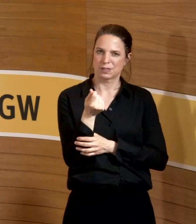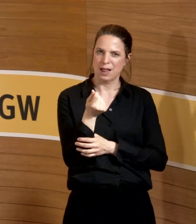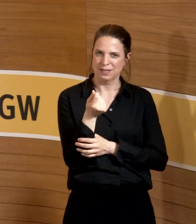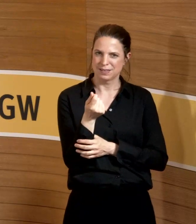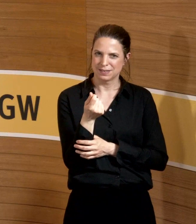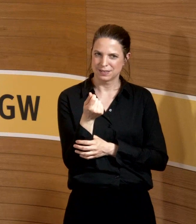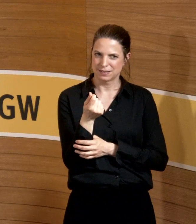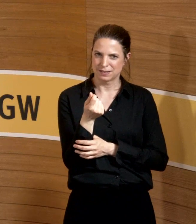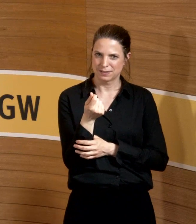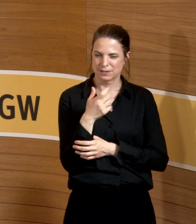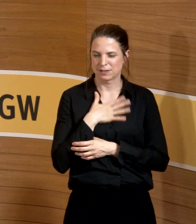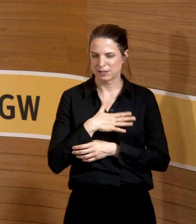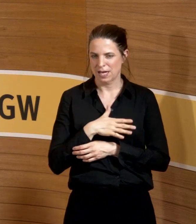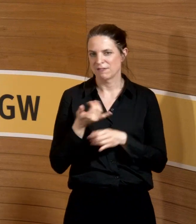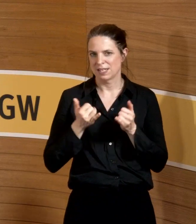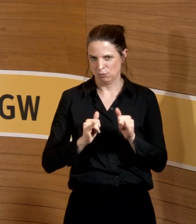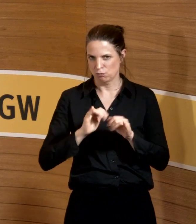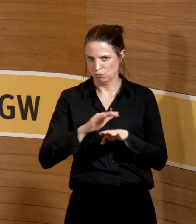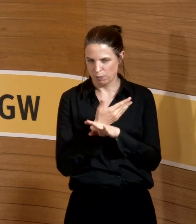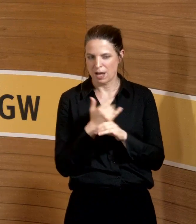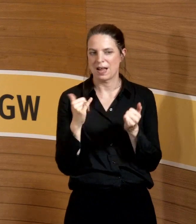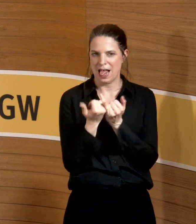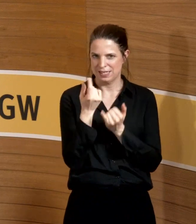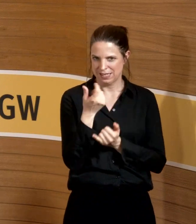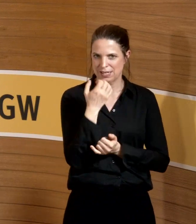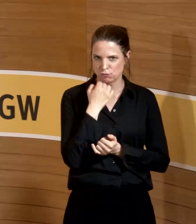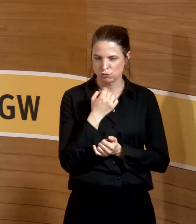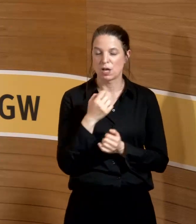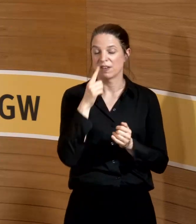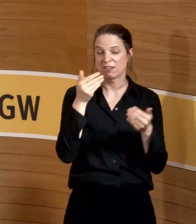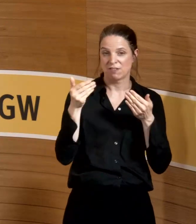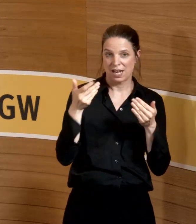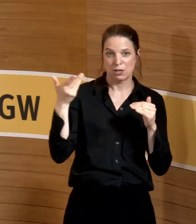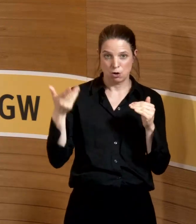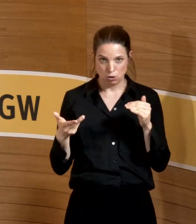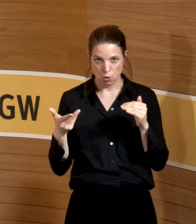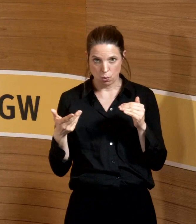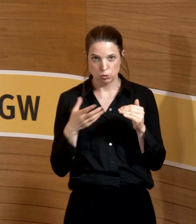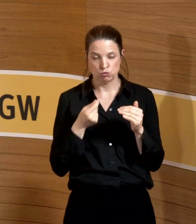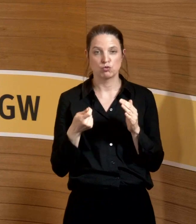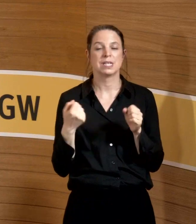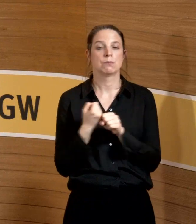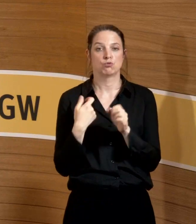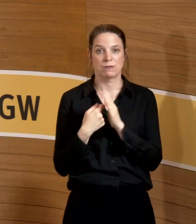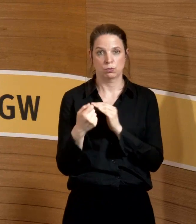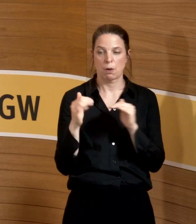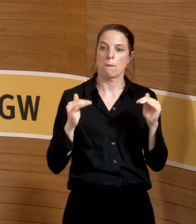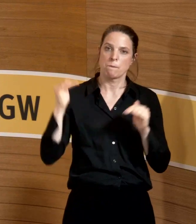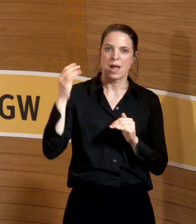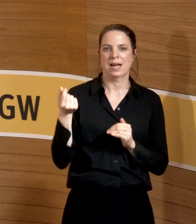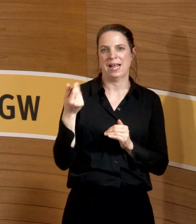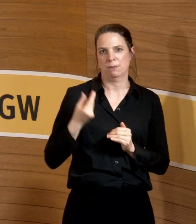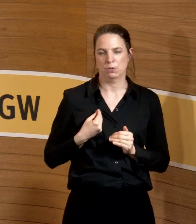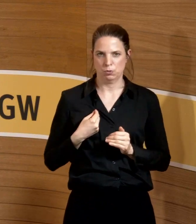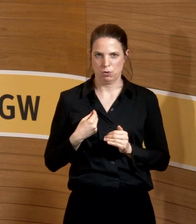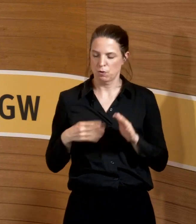man in der Erziehungszeit, die man ja gerne nach der Entbindung dann haben möchte, deutlich niedriger ist, als wenn man ein Stillbeschäftigungsverbot bekommt. Welches